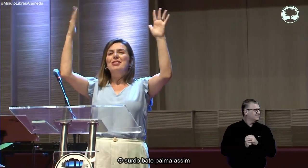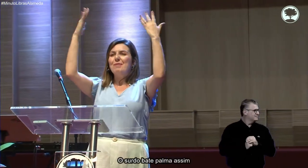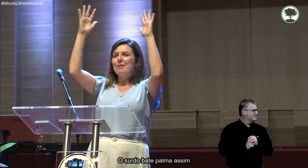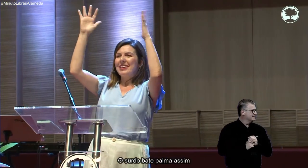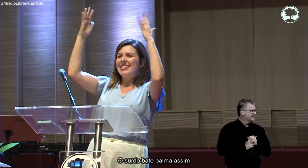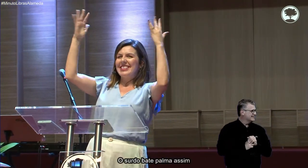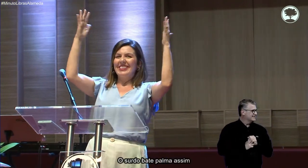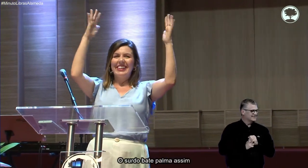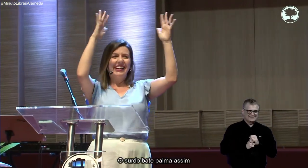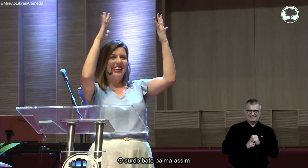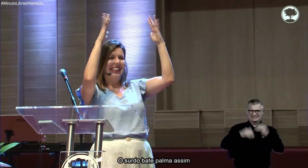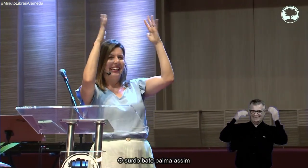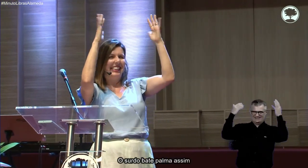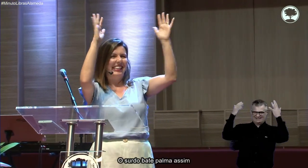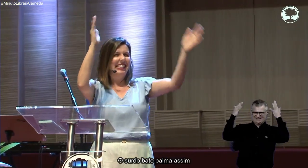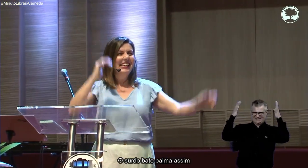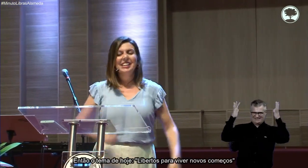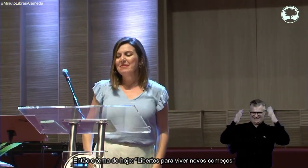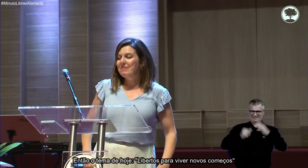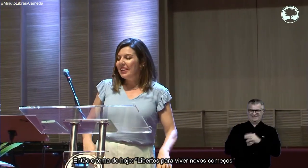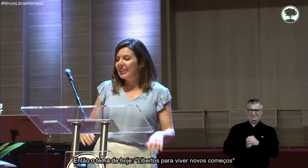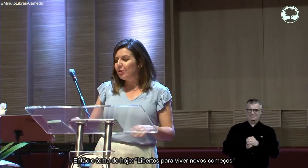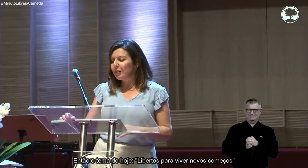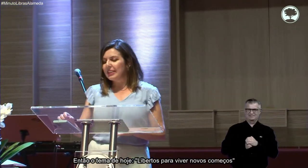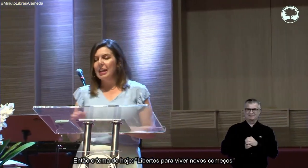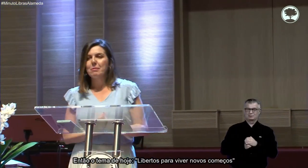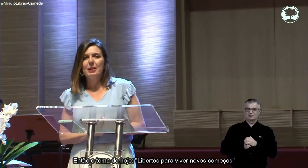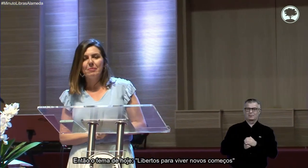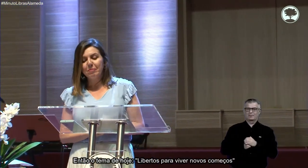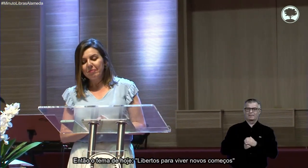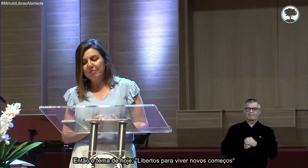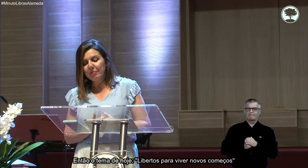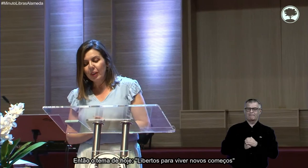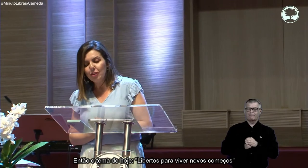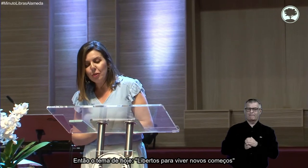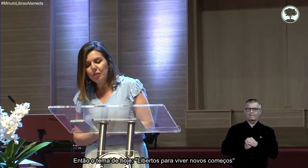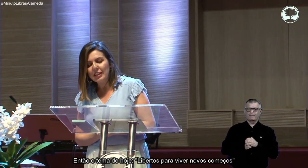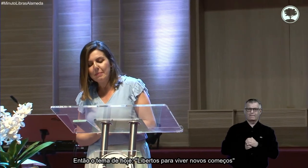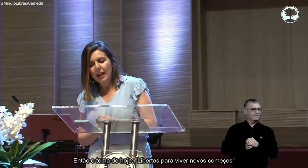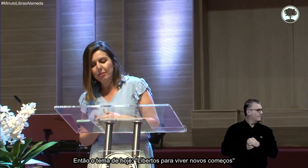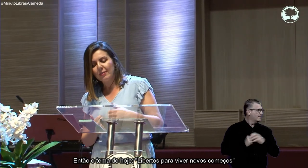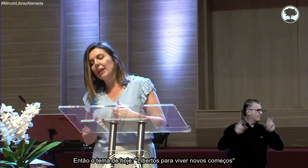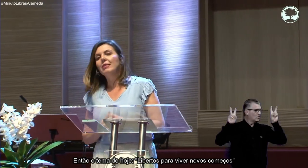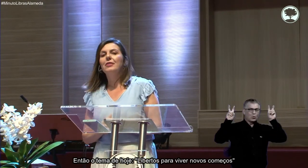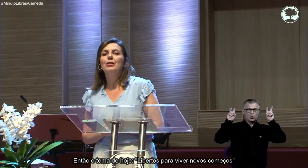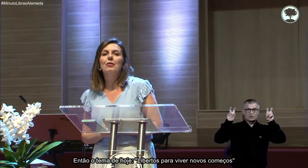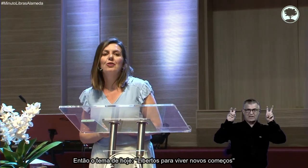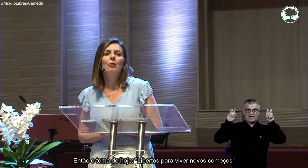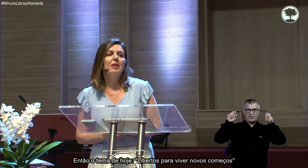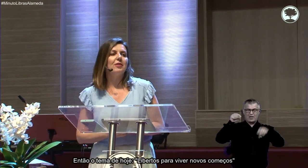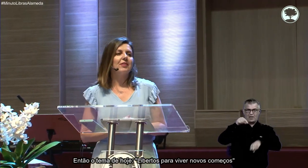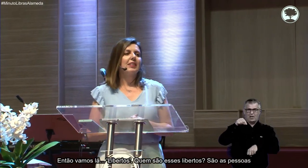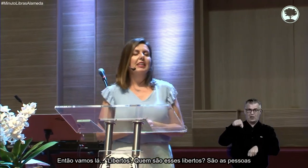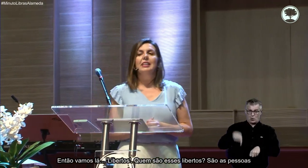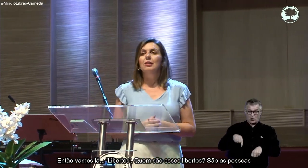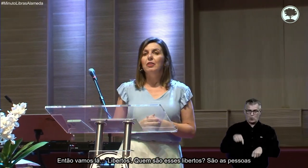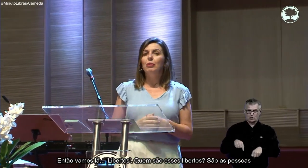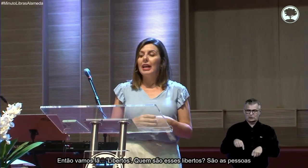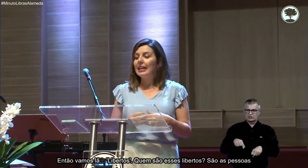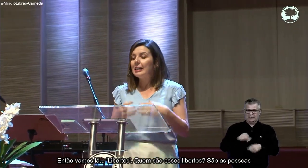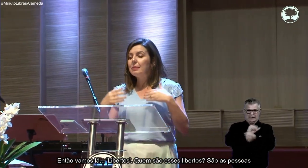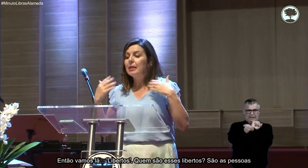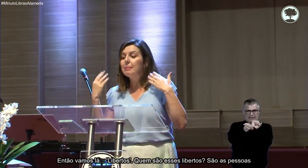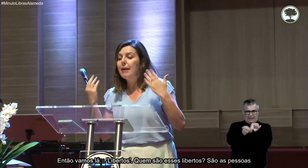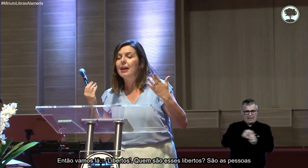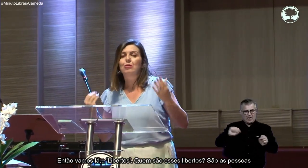Surdo bate palmas, assim, ó. Então, o tema de hoje, Libertos para viver novos começos. Então,